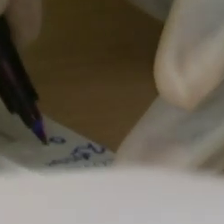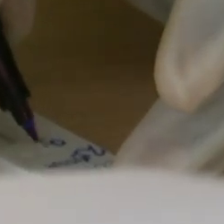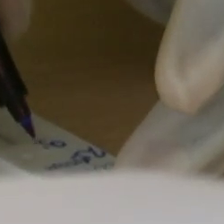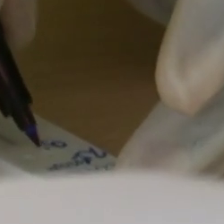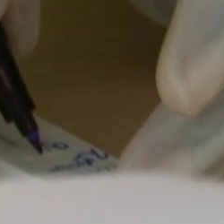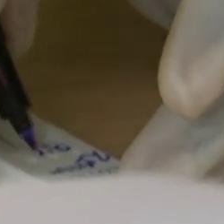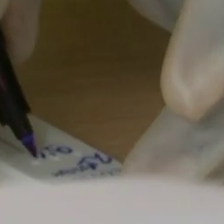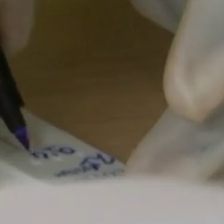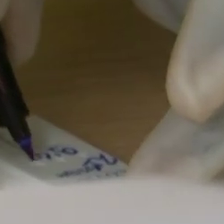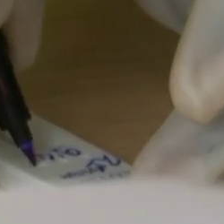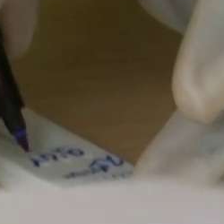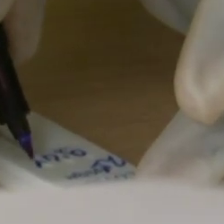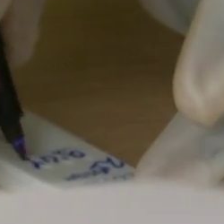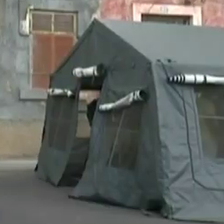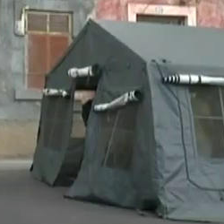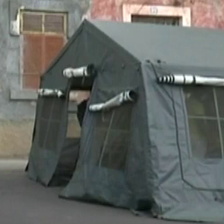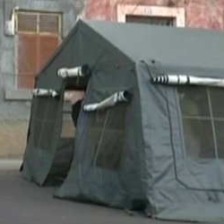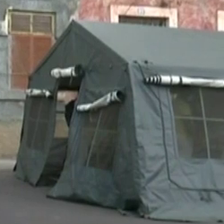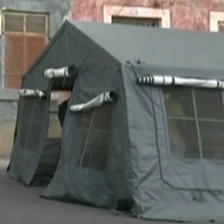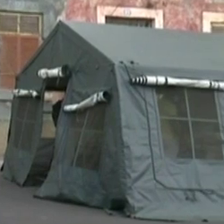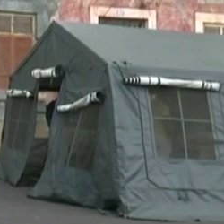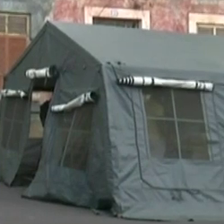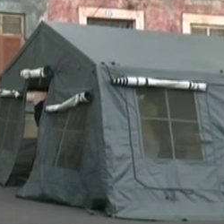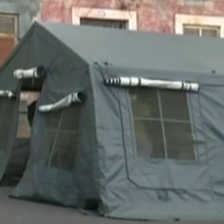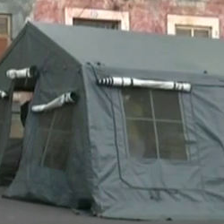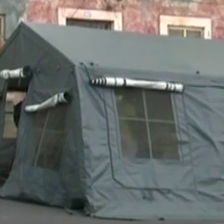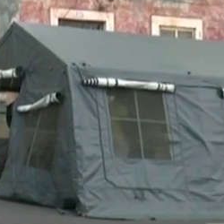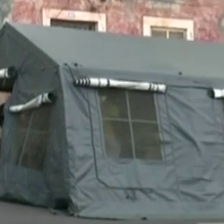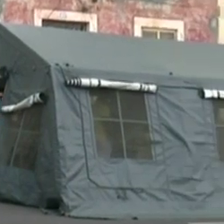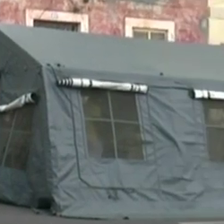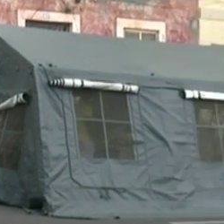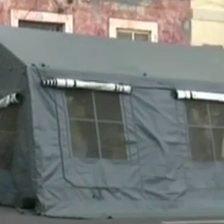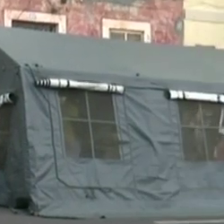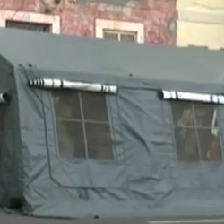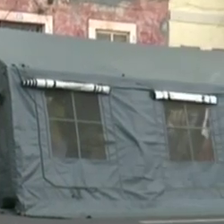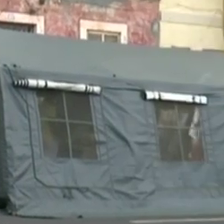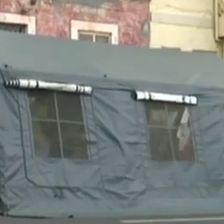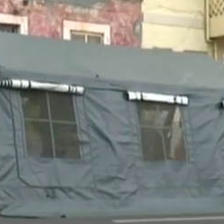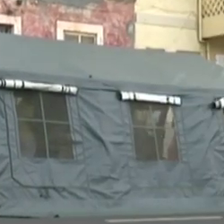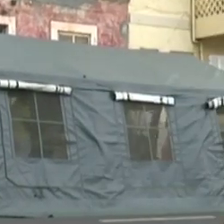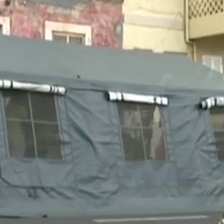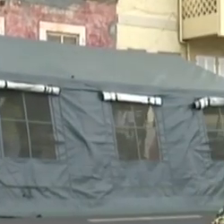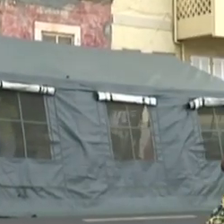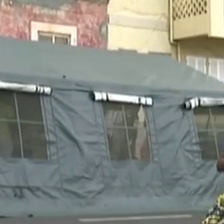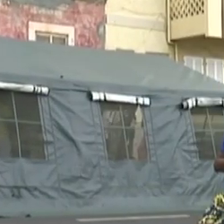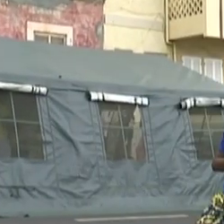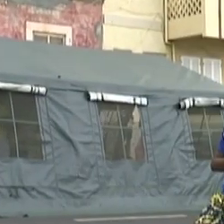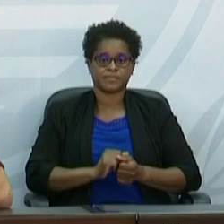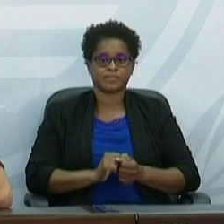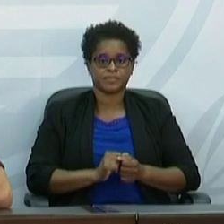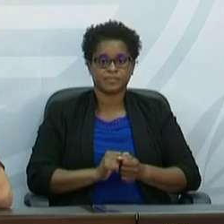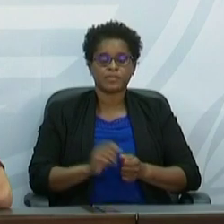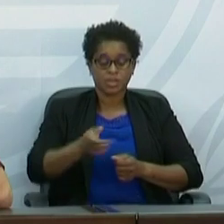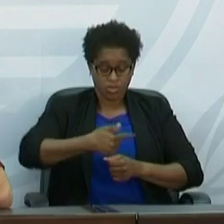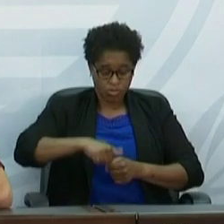a recuperação de 350 pessoas. Mas ainda assim, o país conta com 3.058 casos ativos.